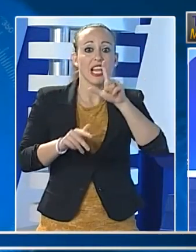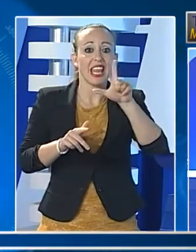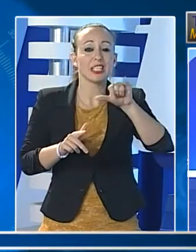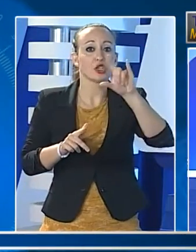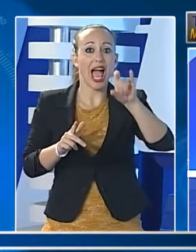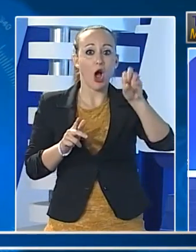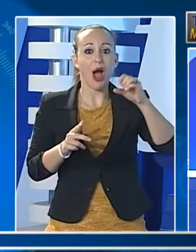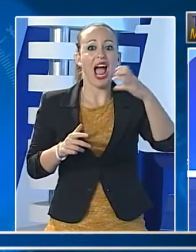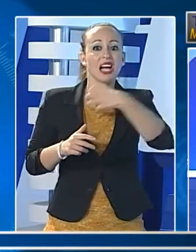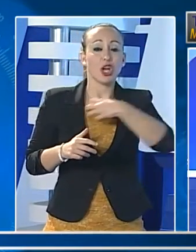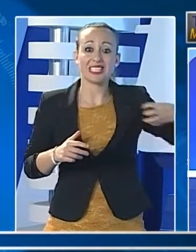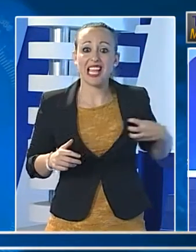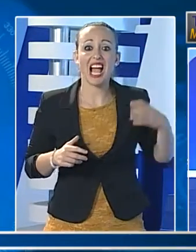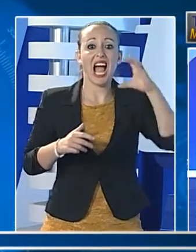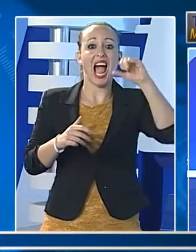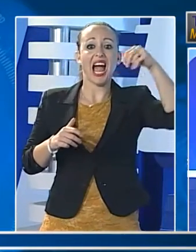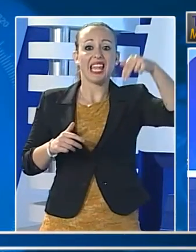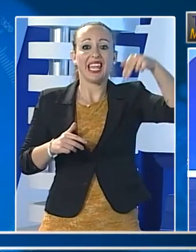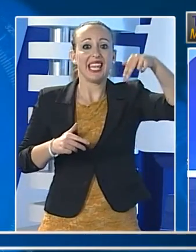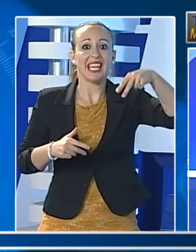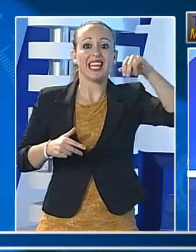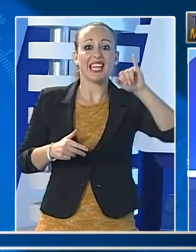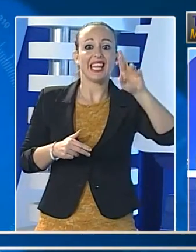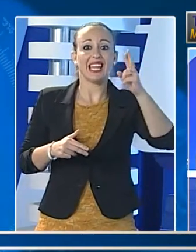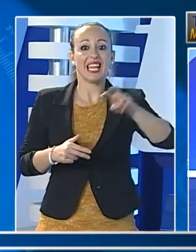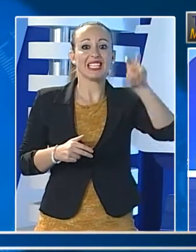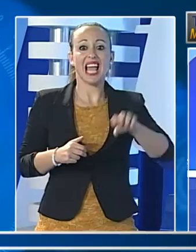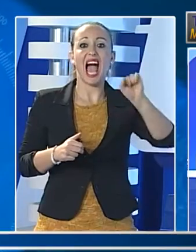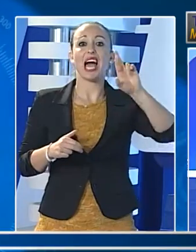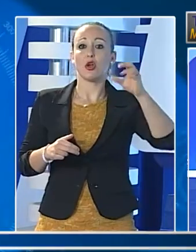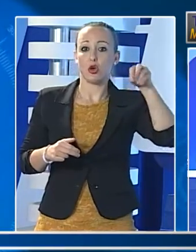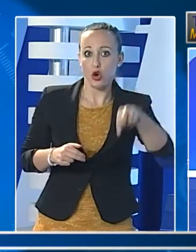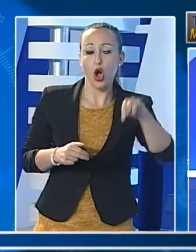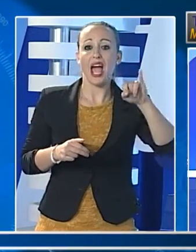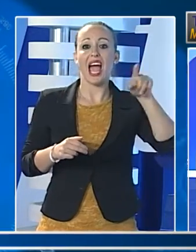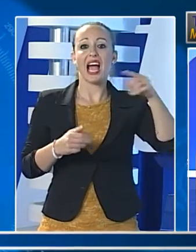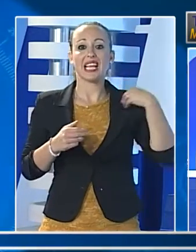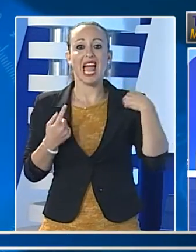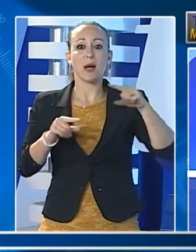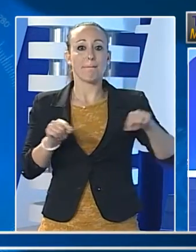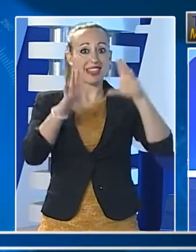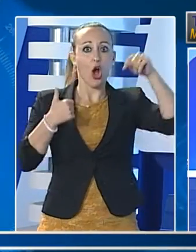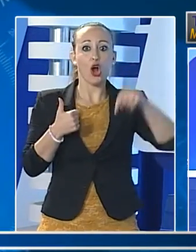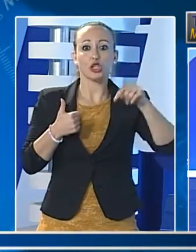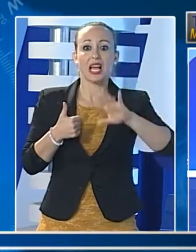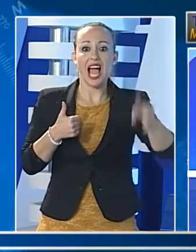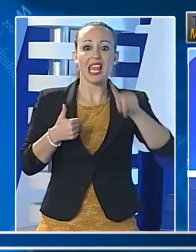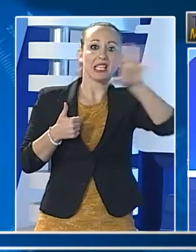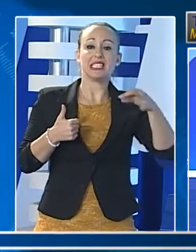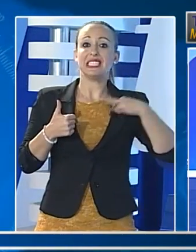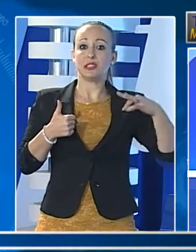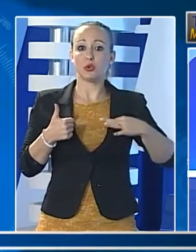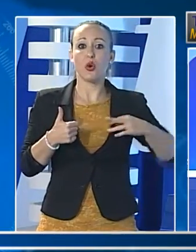entrambe le scuole hanno dichiarato lo stato di assemblea permanente, si stanno organizzando per far